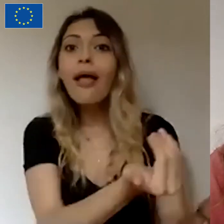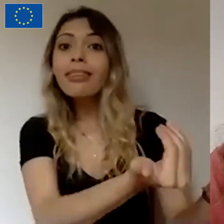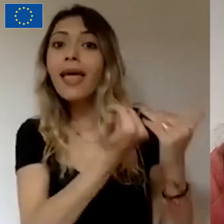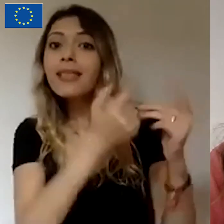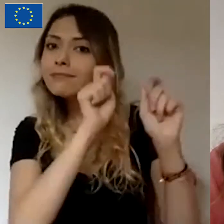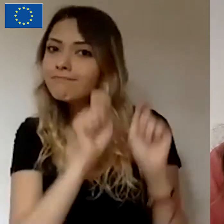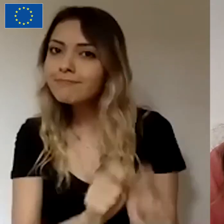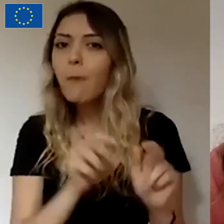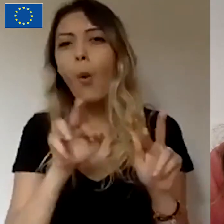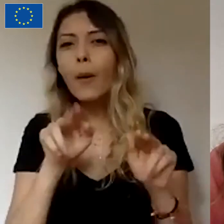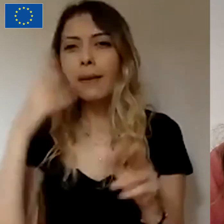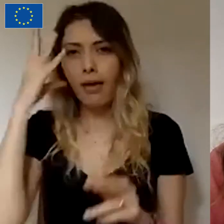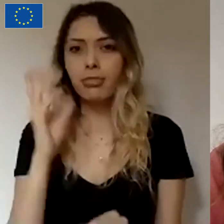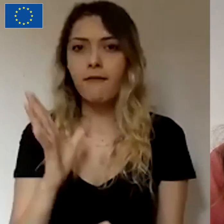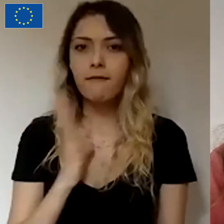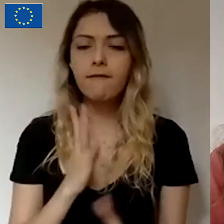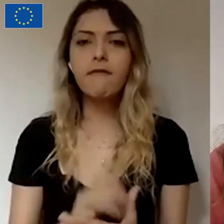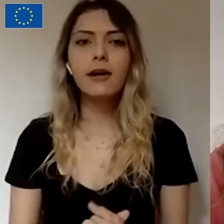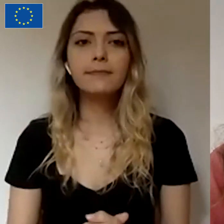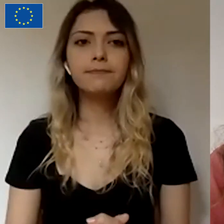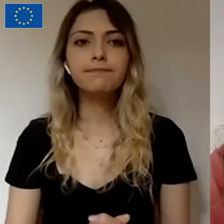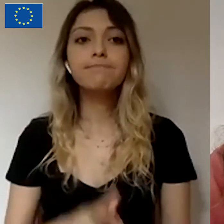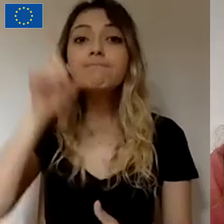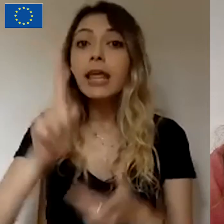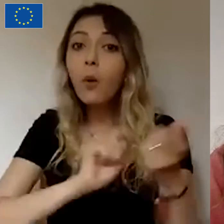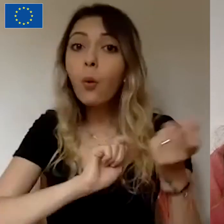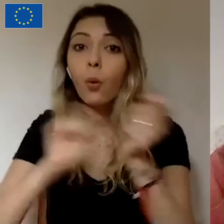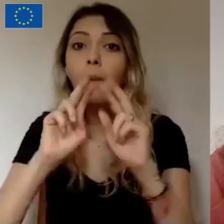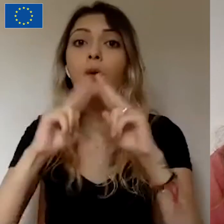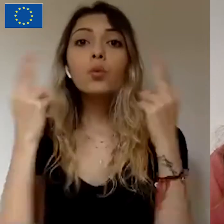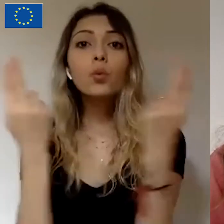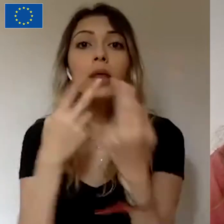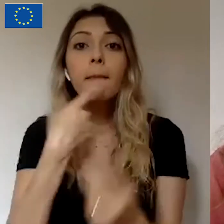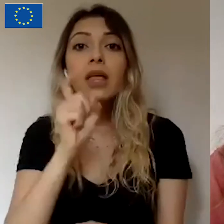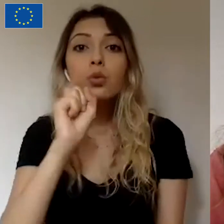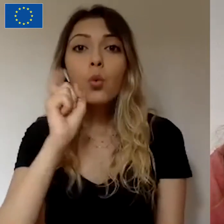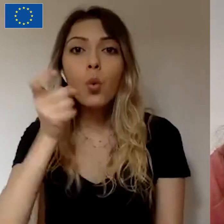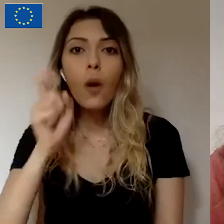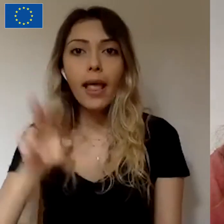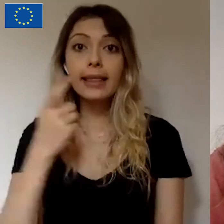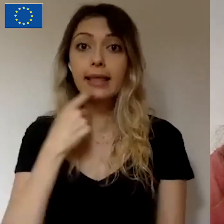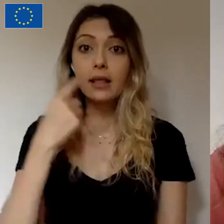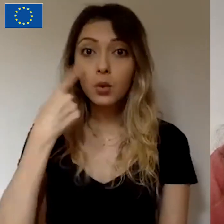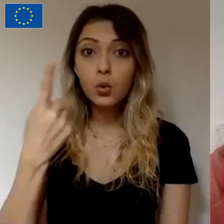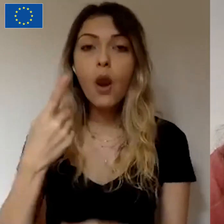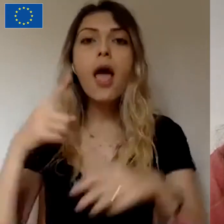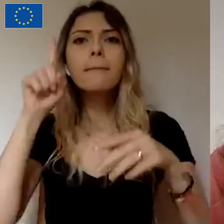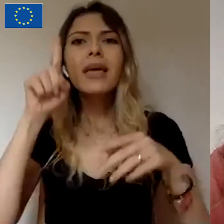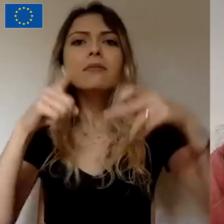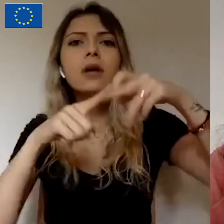yöntemi. İlk kullanımını dünyada 1997 yılında görüyoruz. Bir rock grubunun